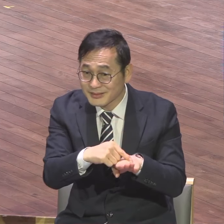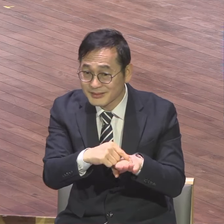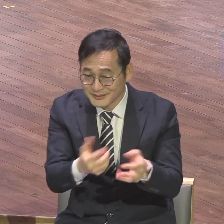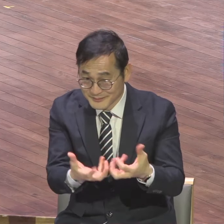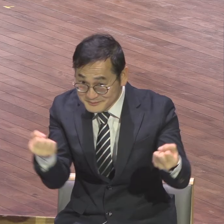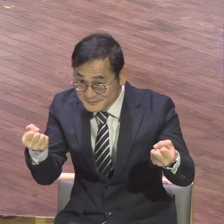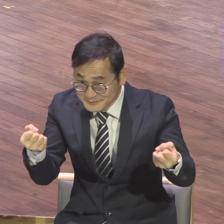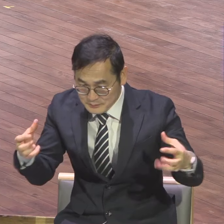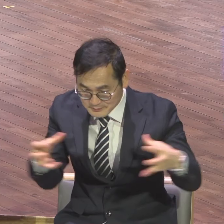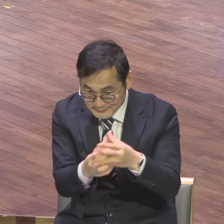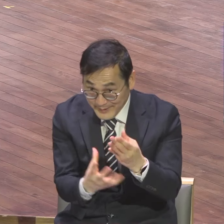G2가 돼.